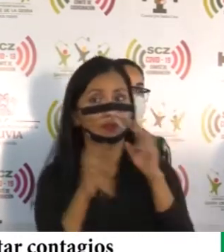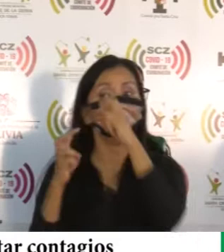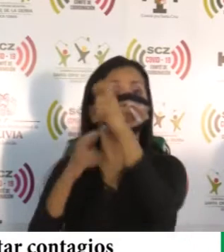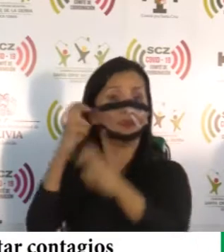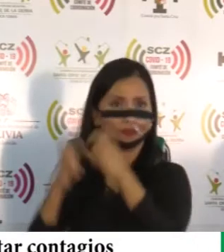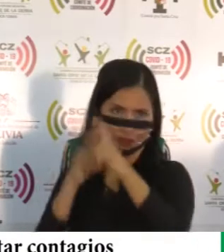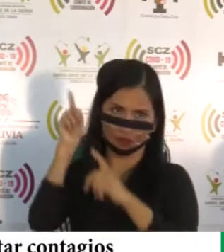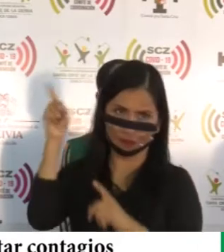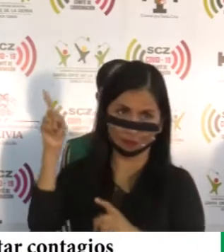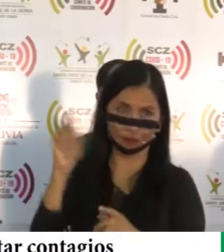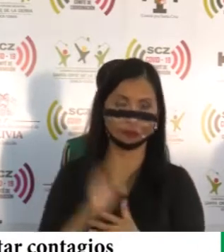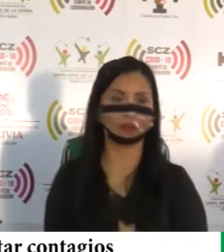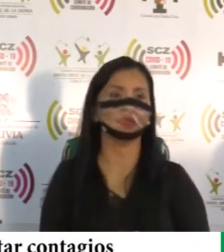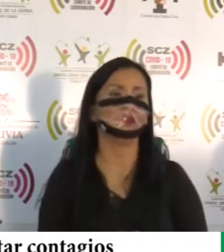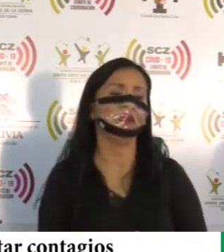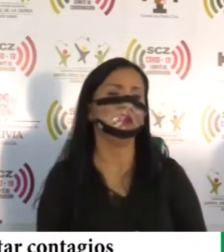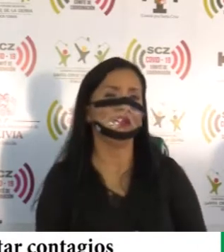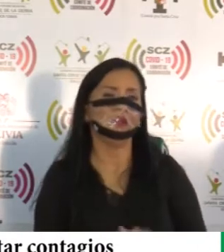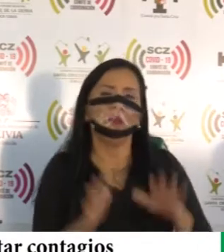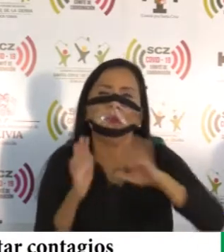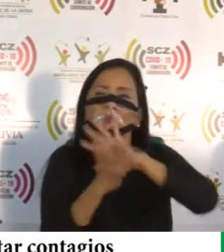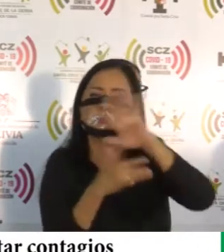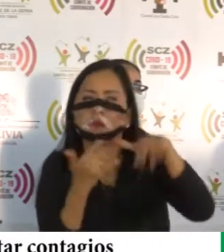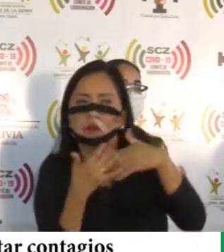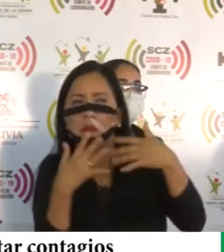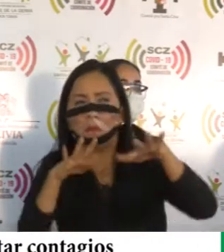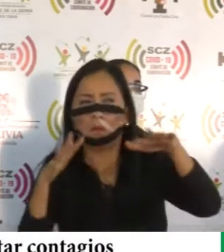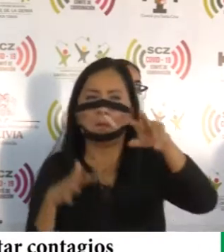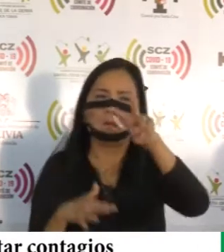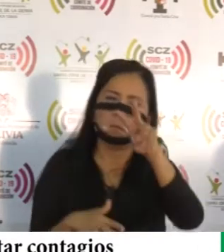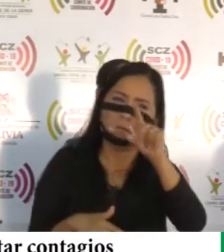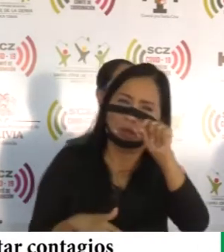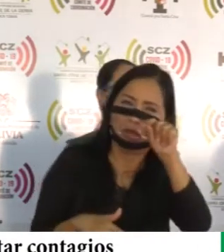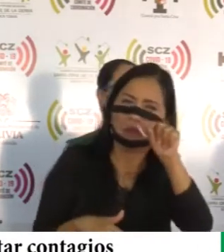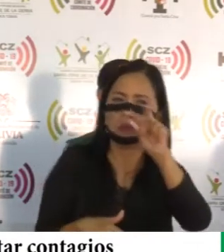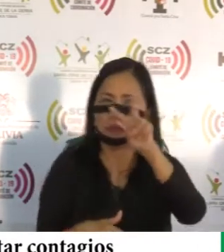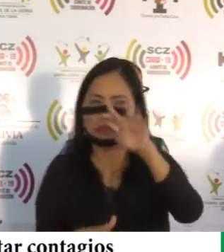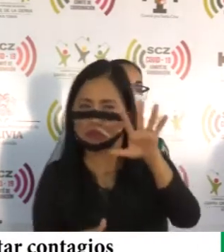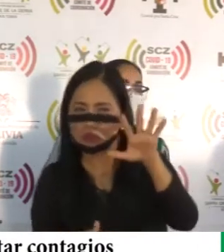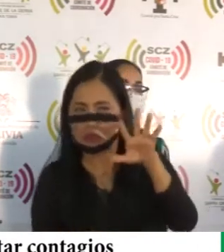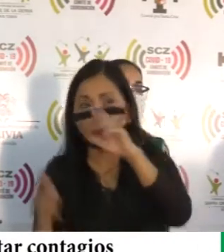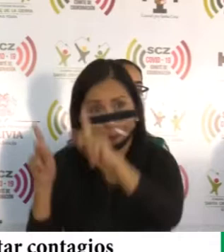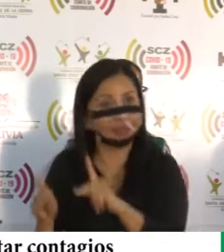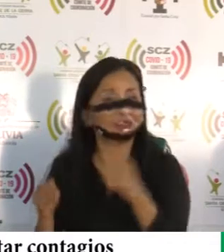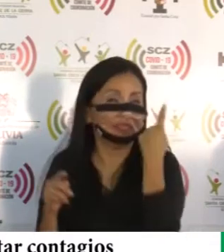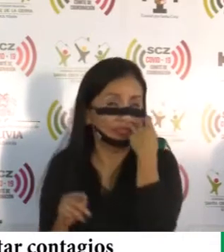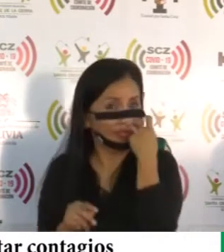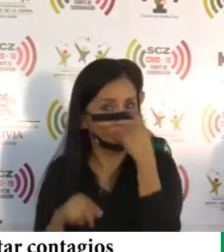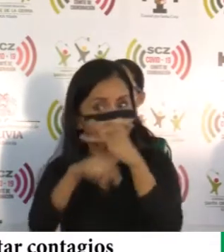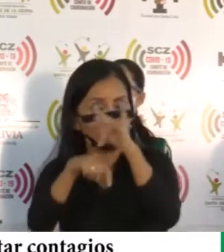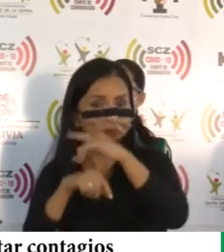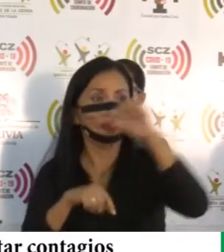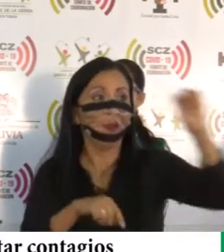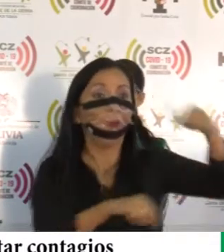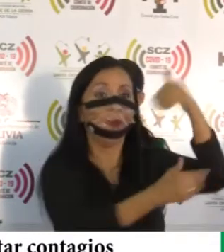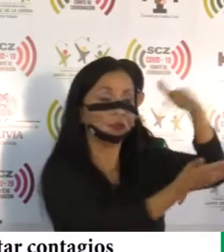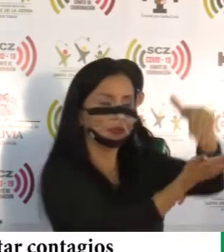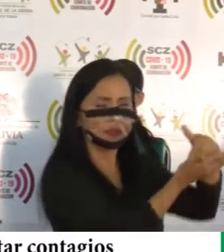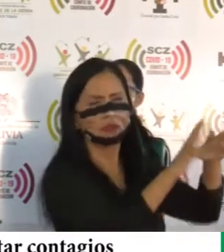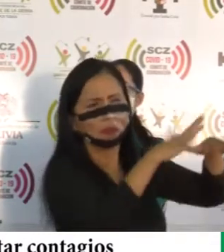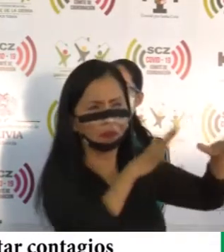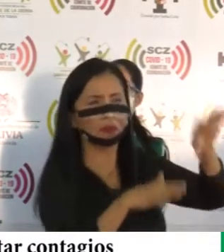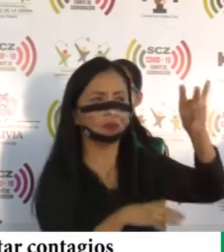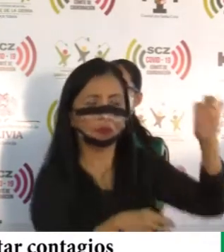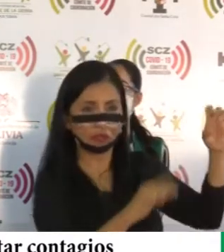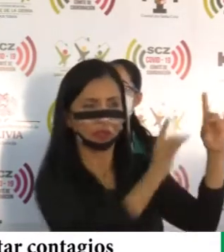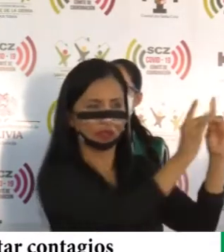Afecpo. Con todavía entre 20 a 25 pacientes. Los otros albergues que más o menos juntan entre